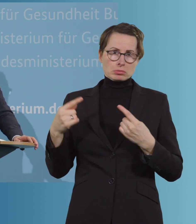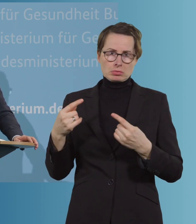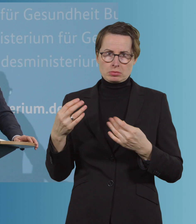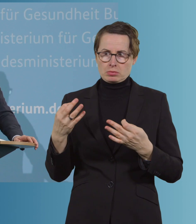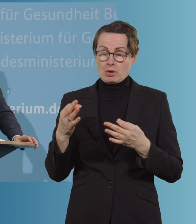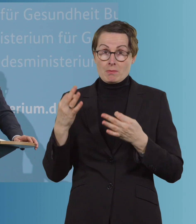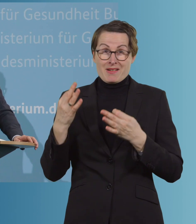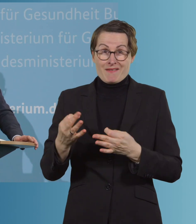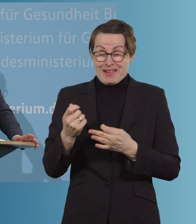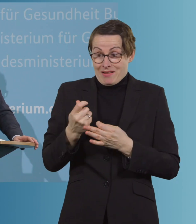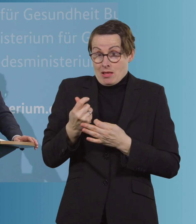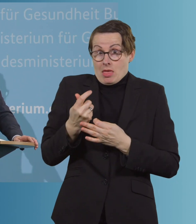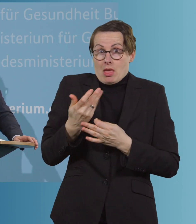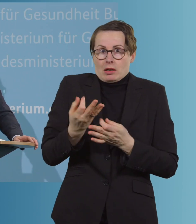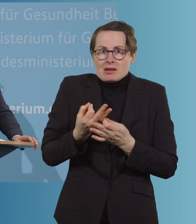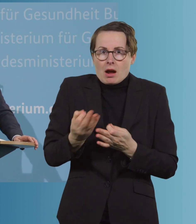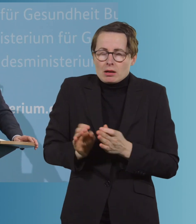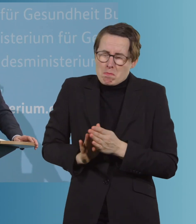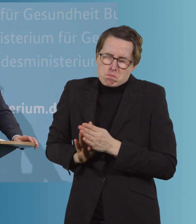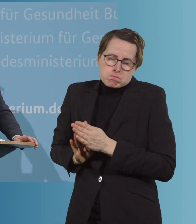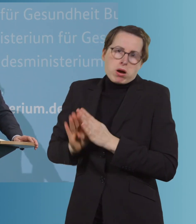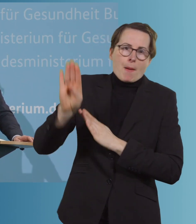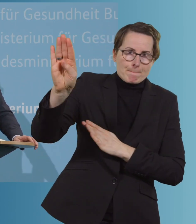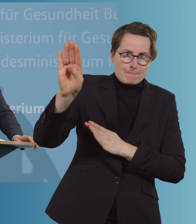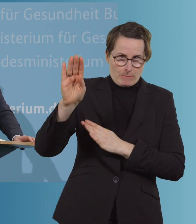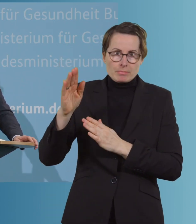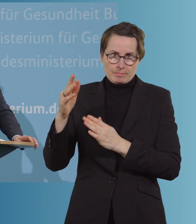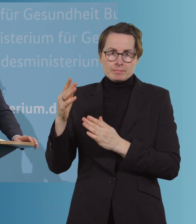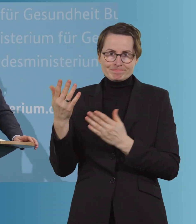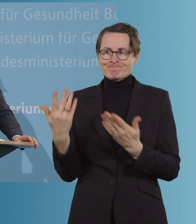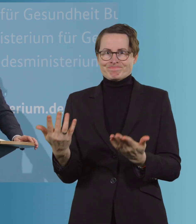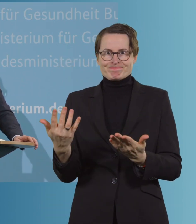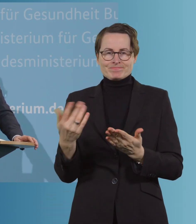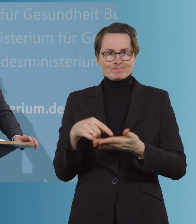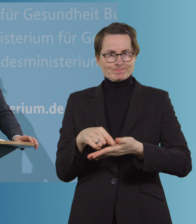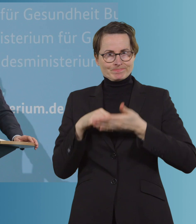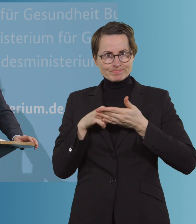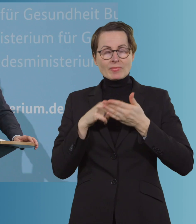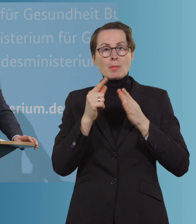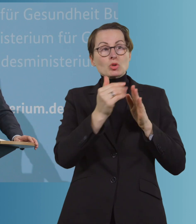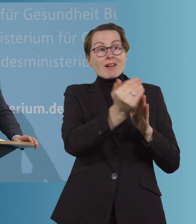innerhalb weniger, manchmal nur Tage, auch bei über 50. Und das zeigt uns ja sehr deutlich, dass es nicht